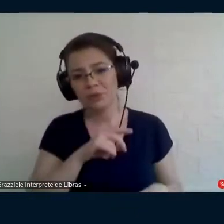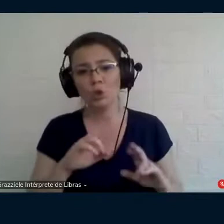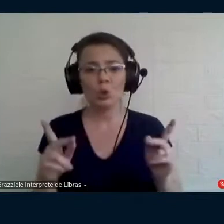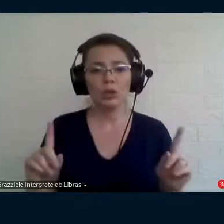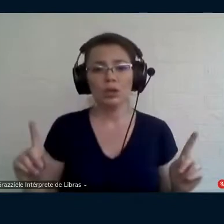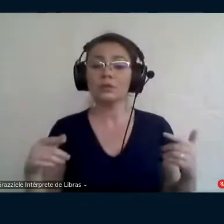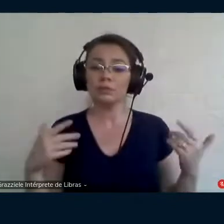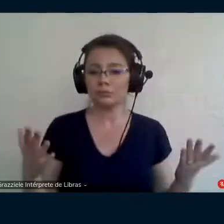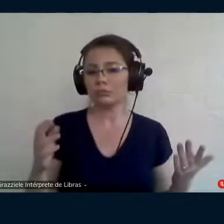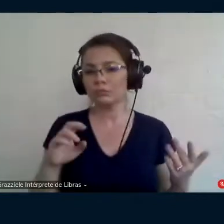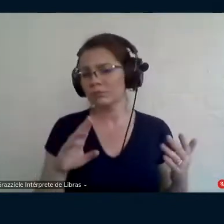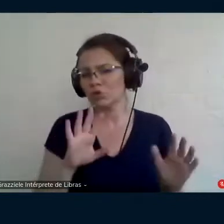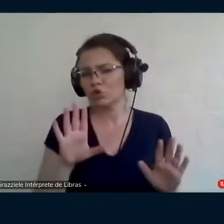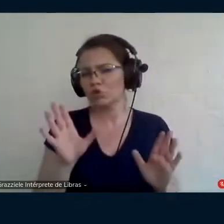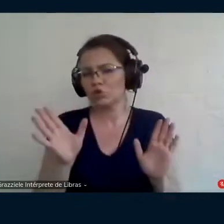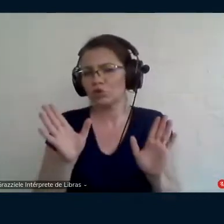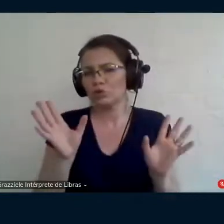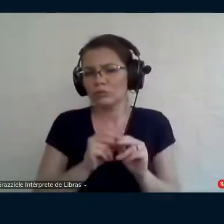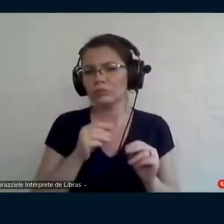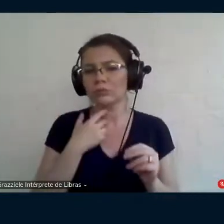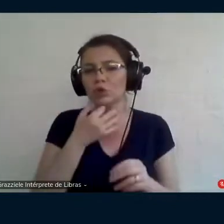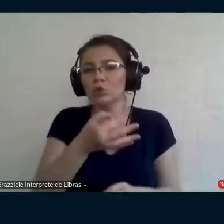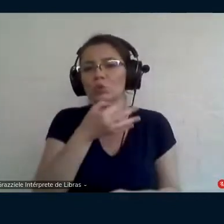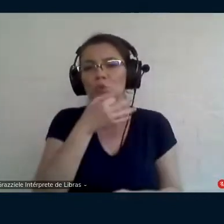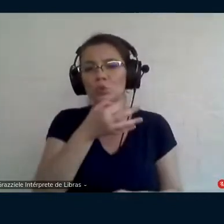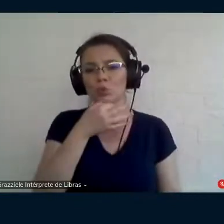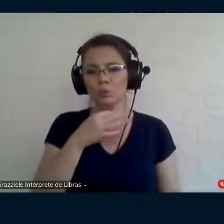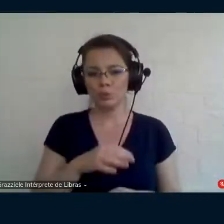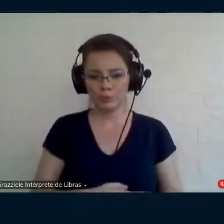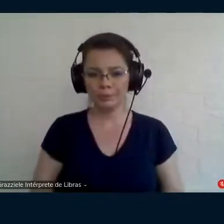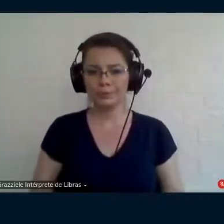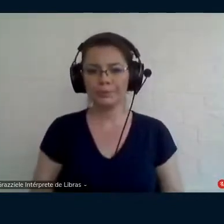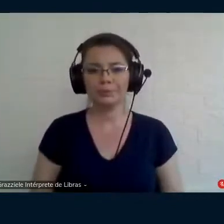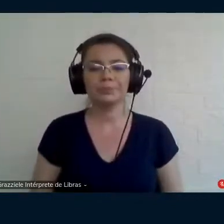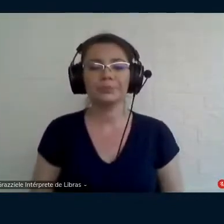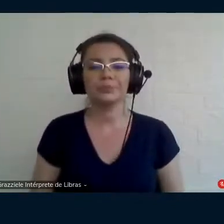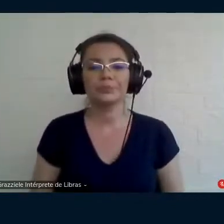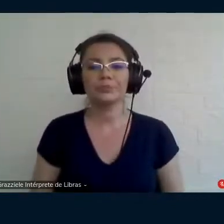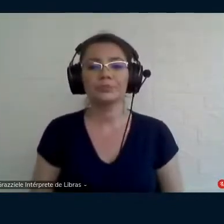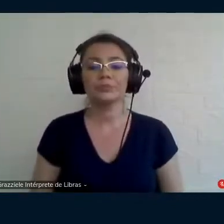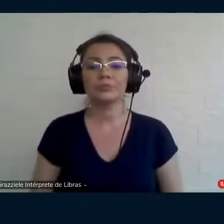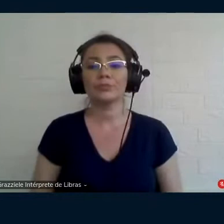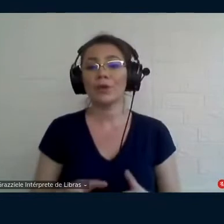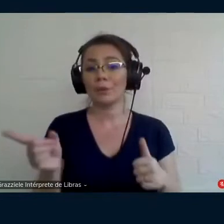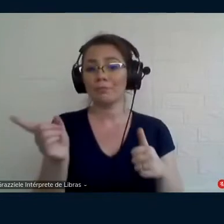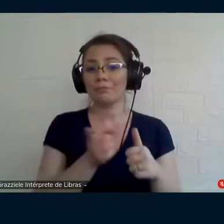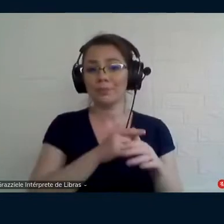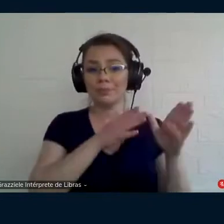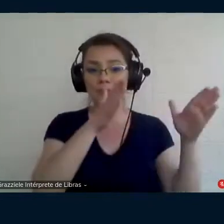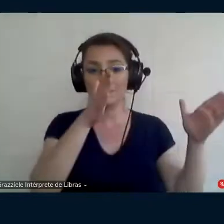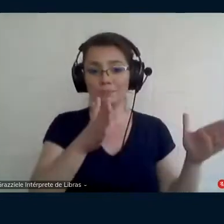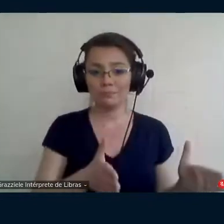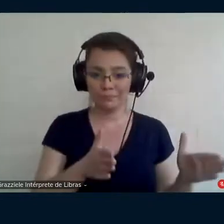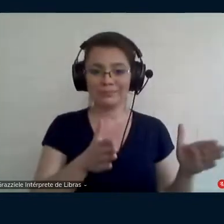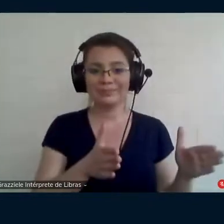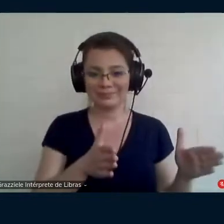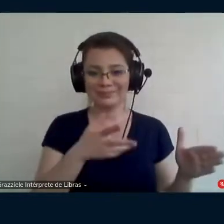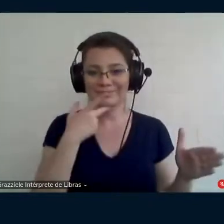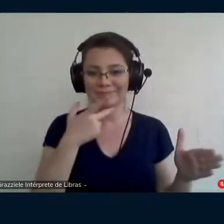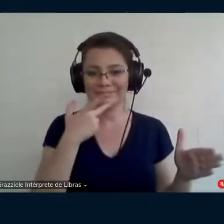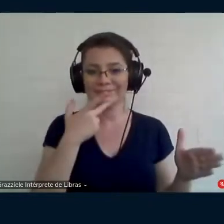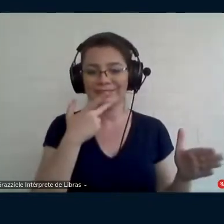sugestões e as minhas considerações finais. Então vamos para esse primeiro bloco que tem esses quatro